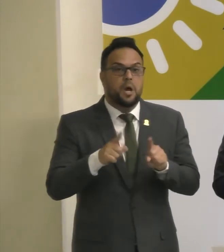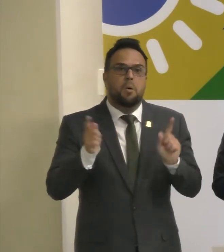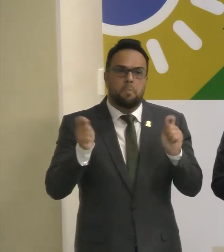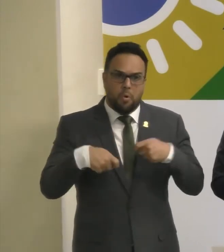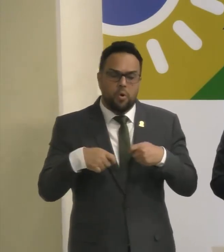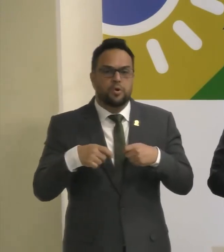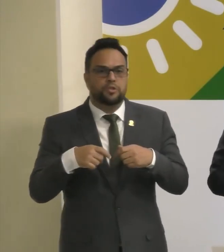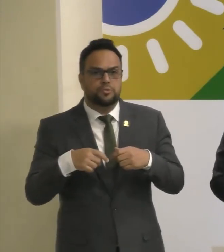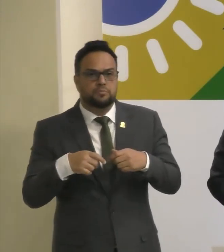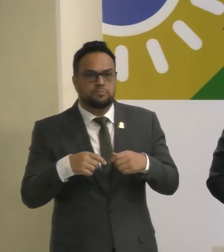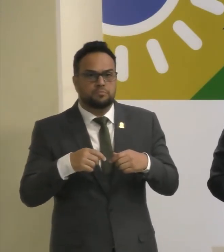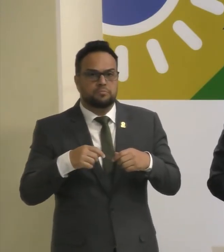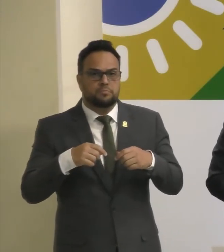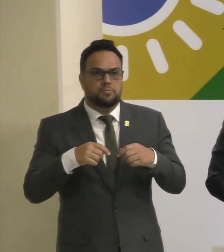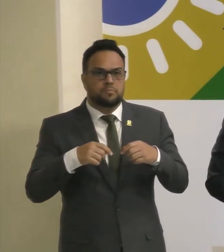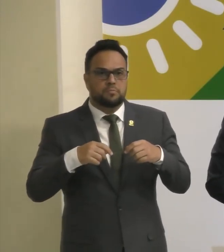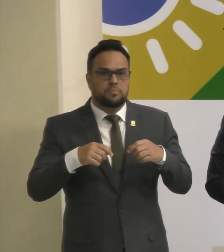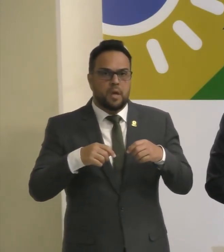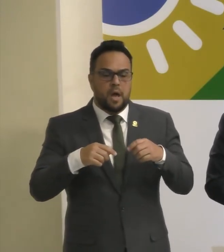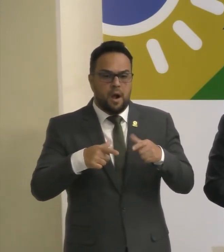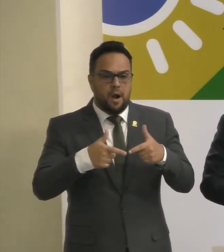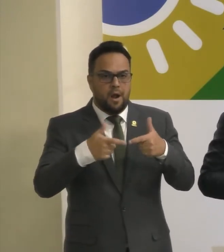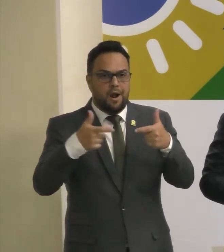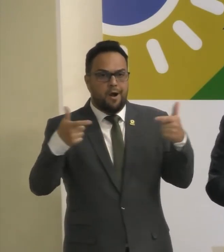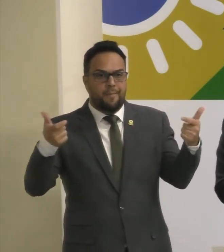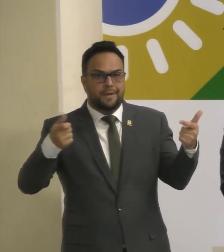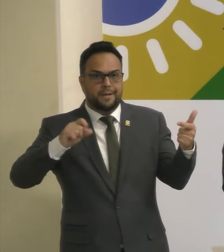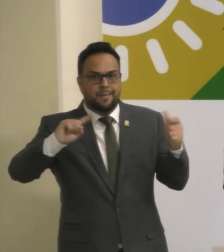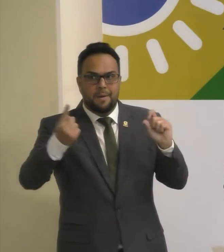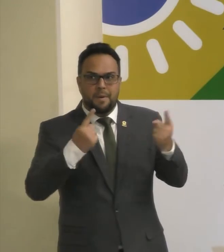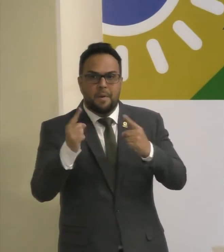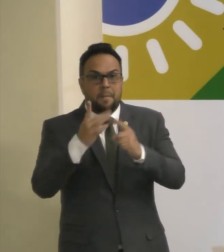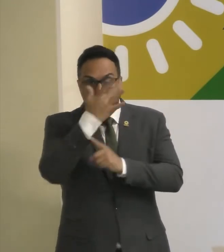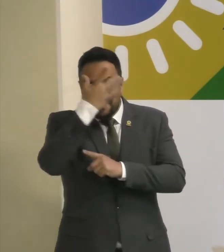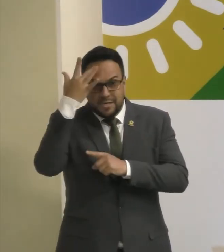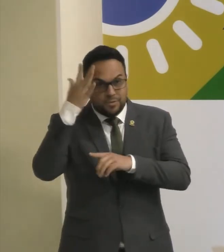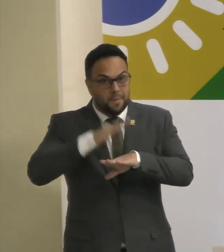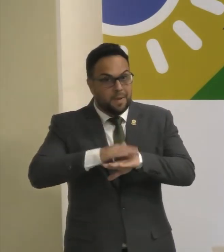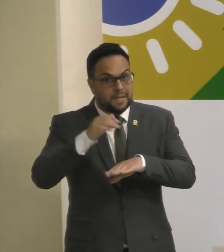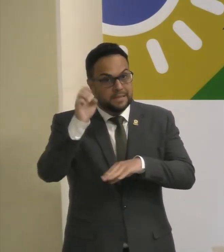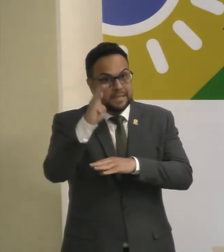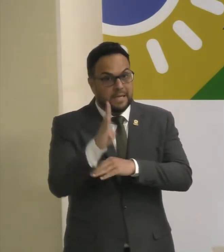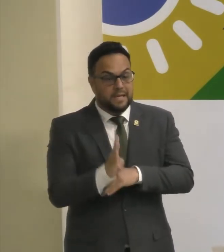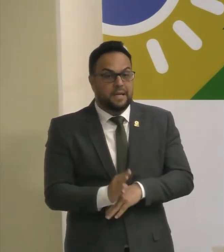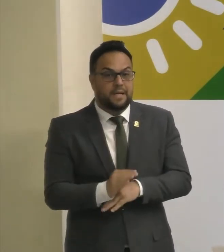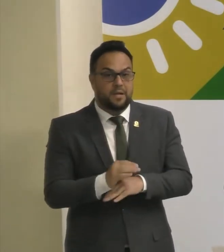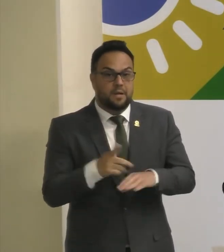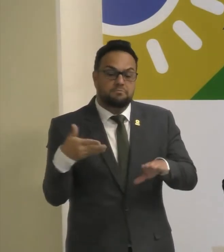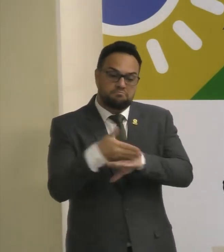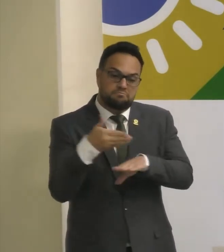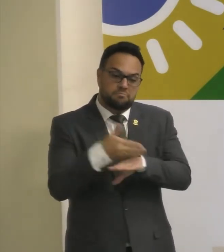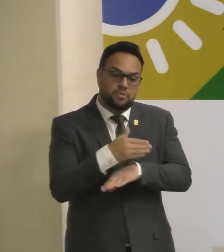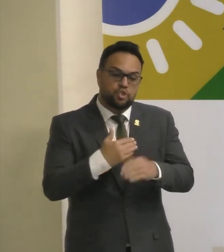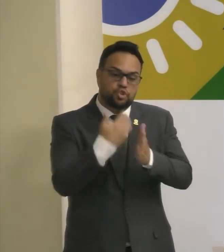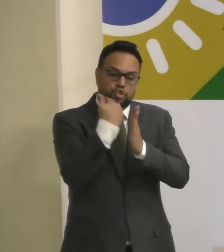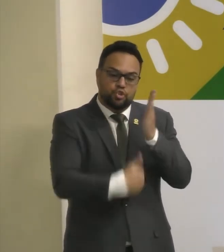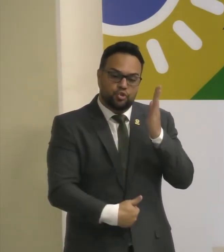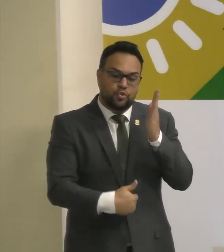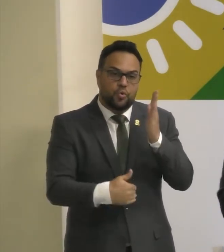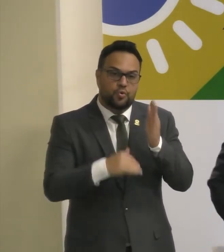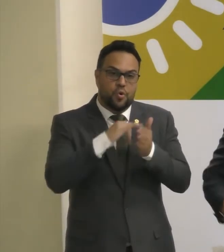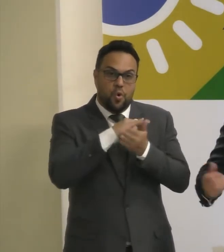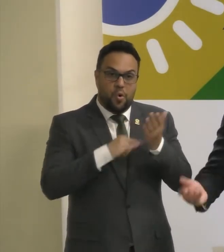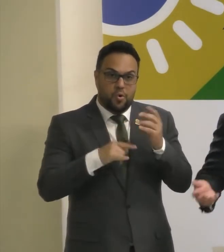brasileiros. A inovação trazida no novo texto da lei facilitará o ingresso dessas famílias de baixa renda no desconto da sua